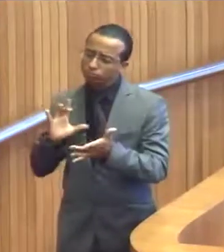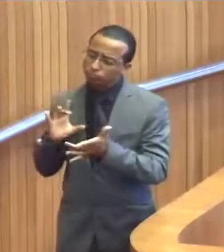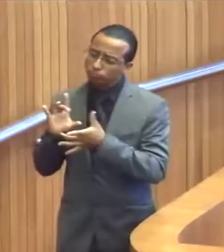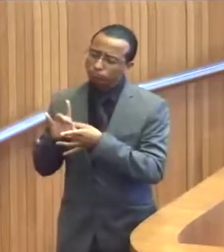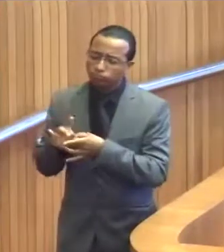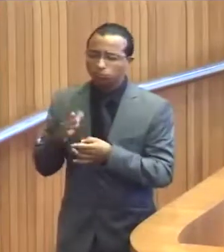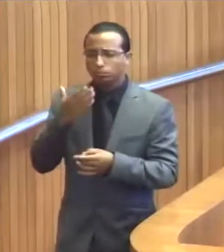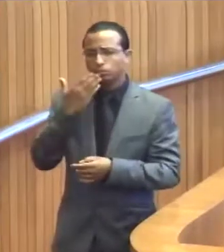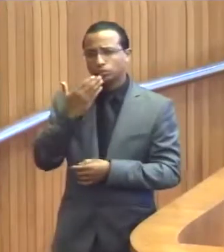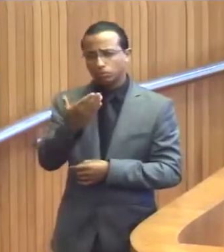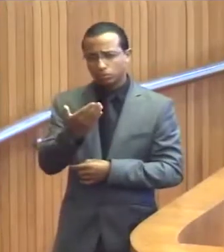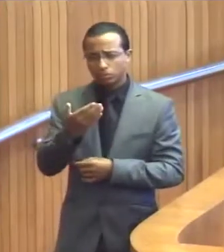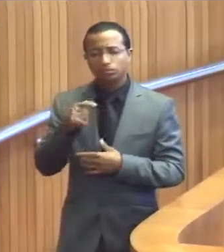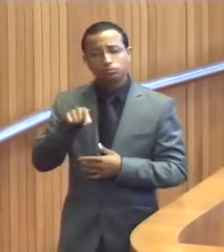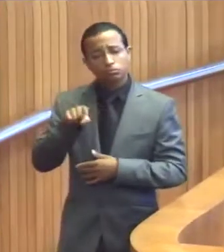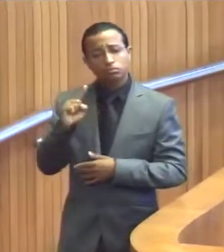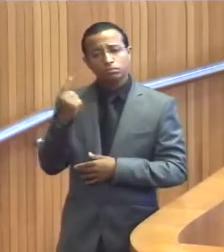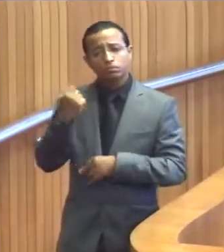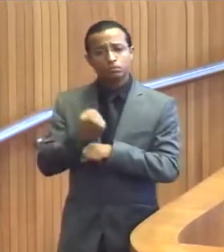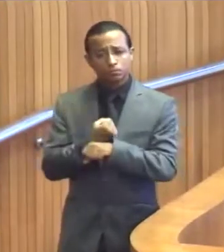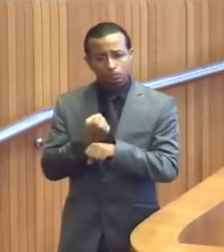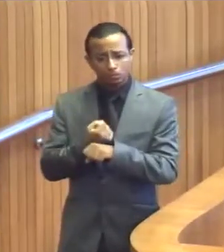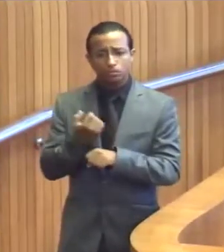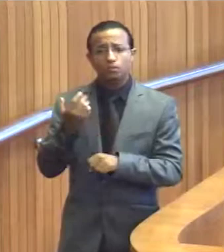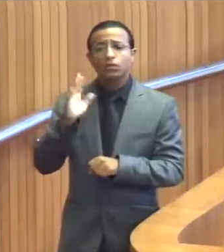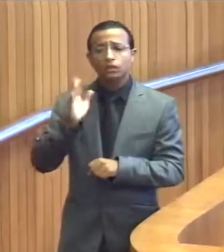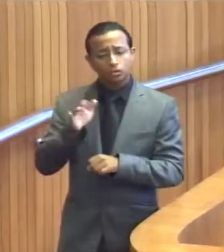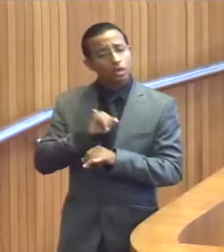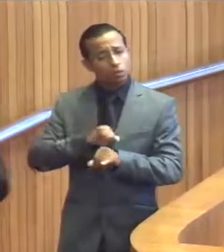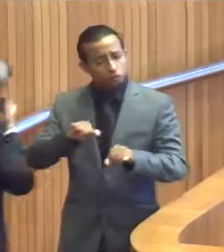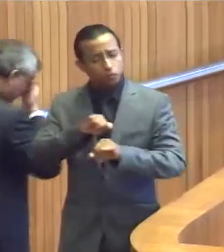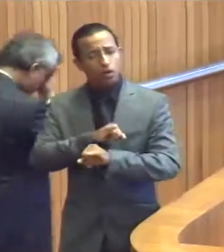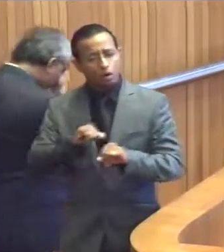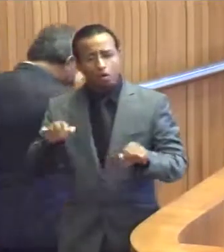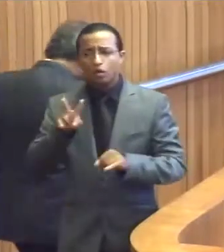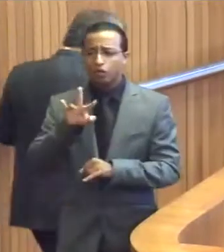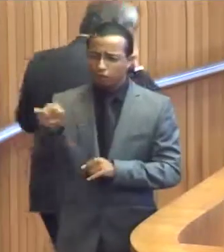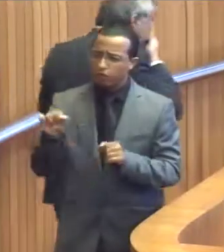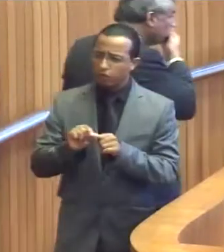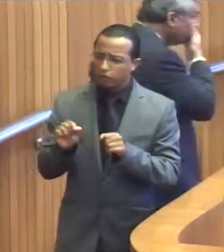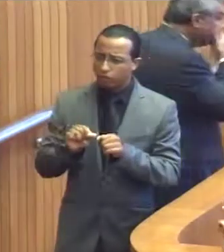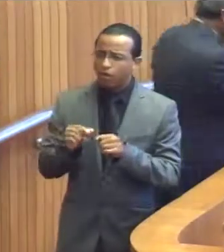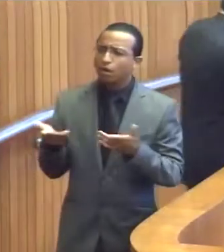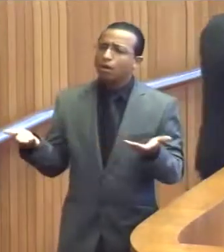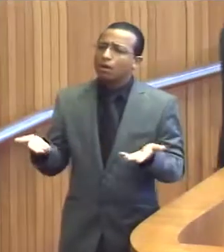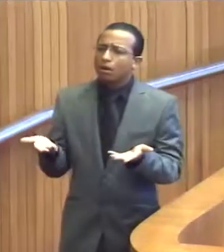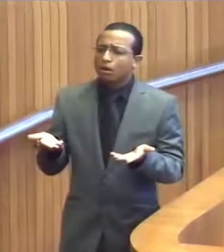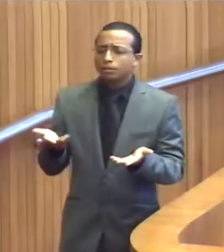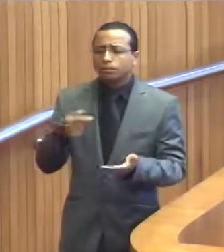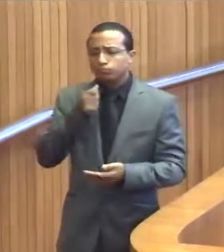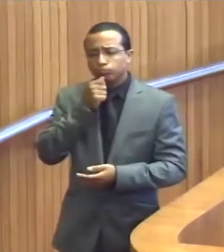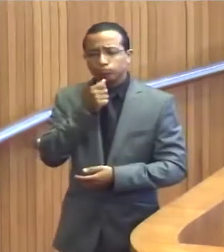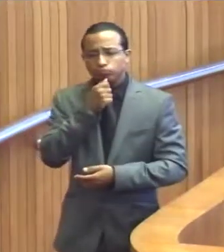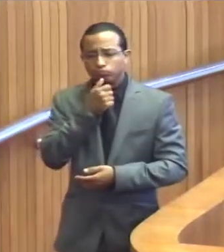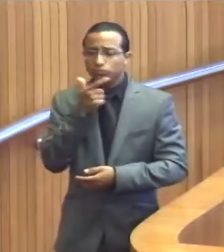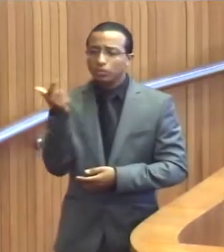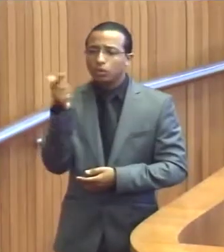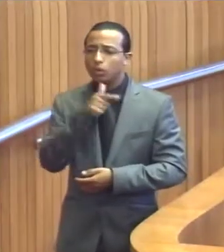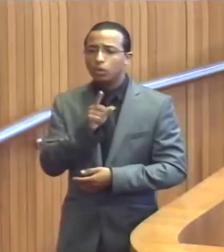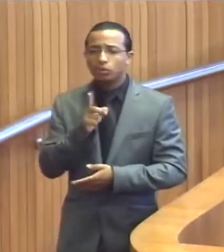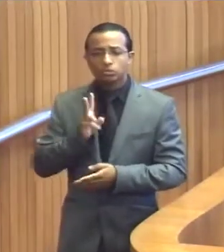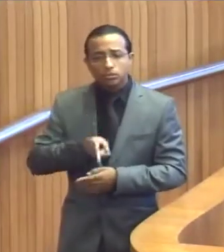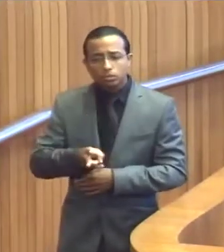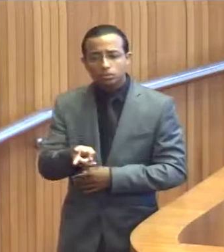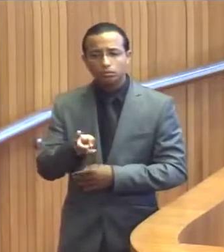pleiteando. E é uma obra que já foi propagada diversas vezes e até agora não conseguiu dar a sua